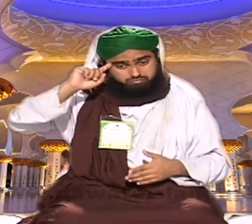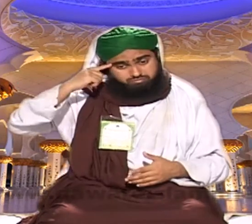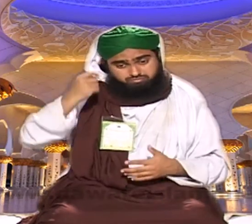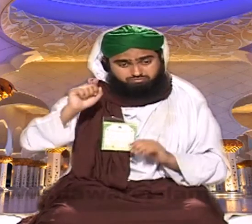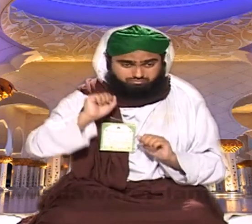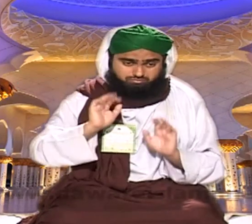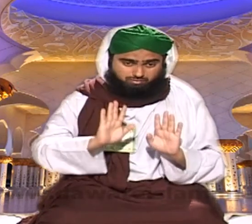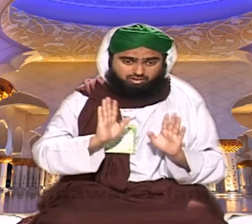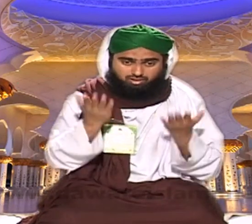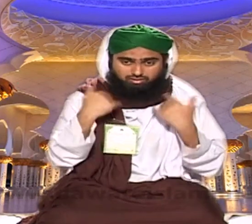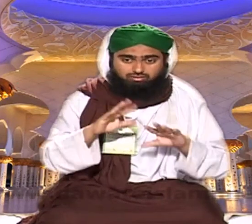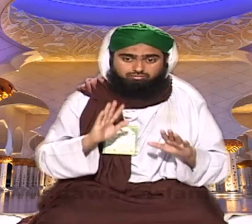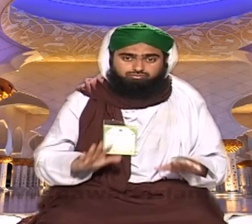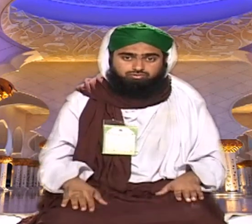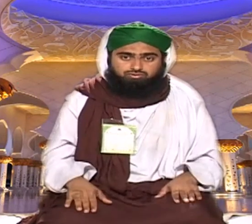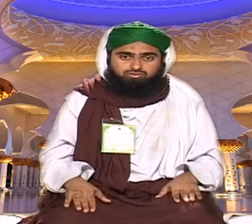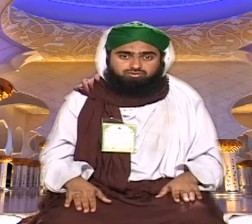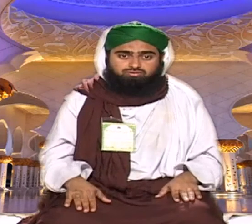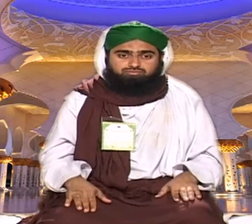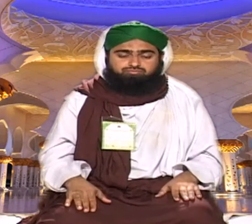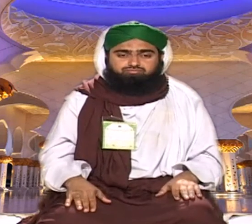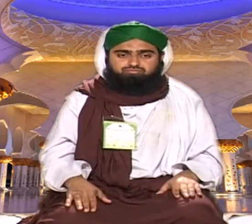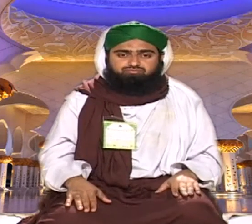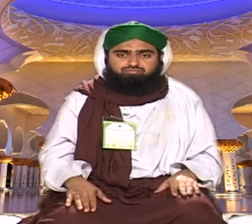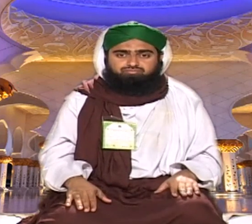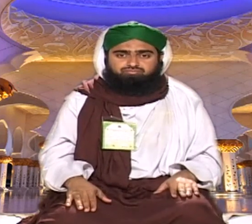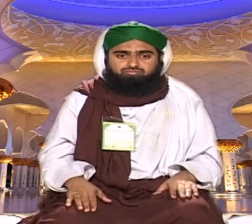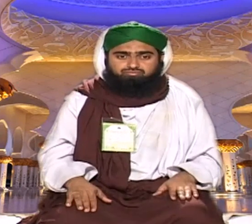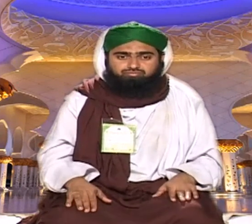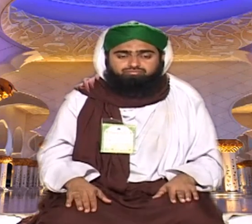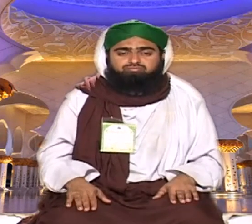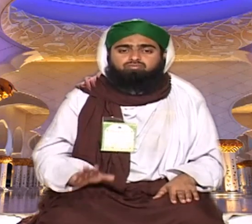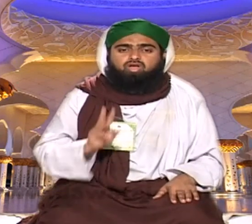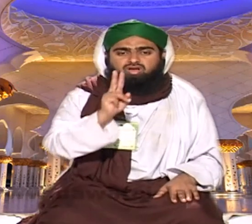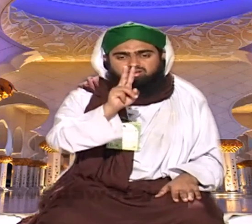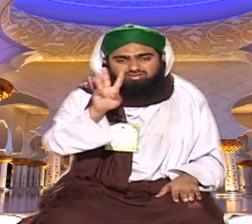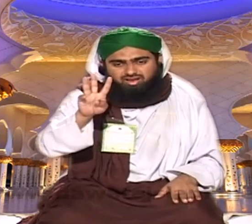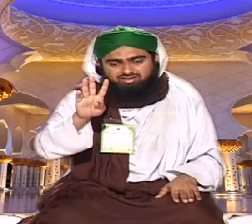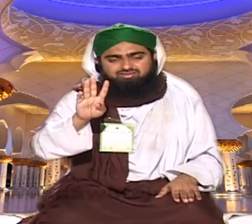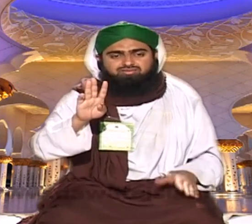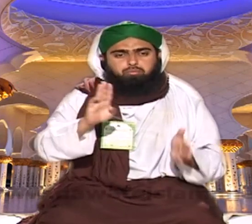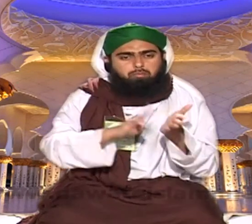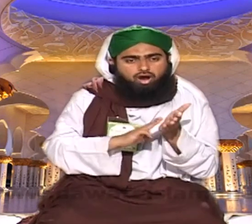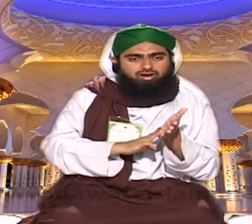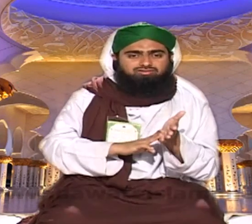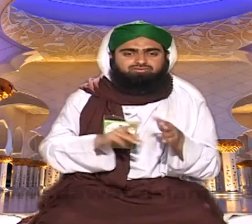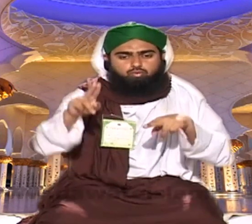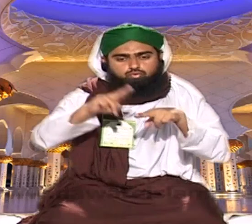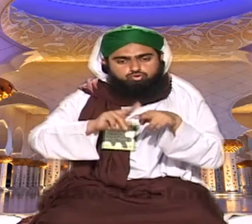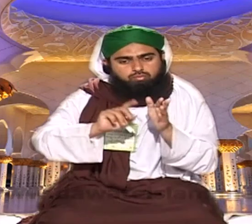والے اس موقع سے بڑا فائدہ بڑا سمجھدار سیانے دیوانے دعوت اسلامی والے جب اس طرح کی چھٹی آتی ہیں کتاب کے اس